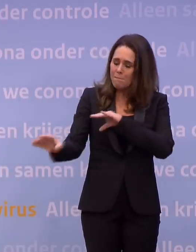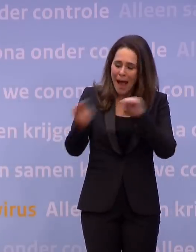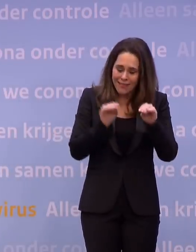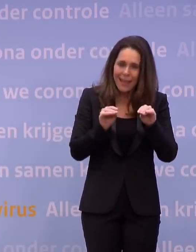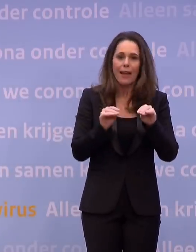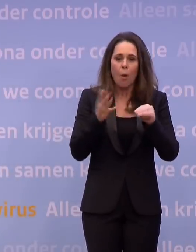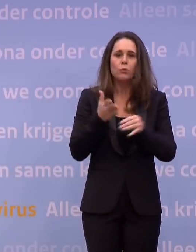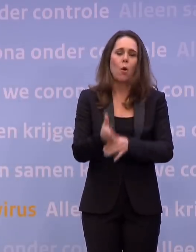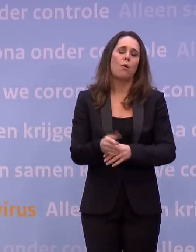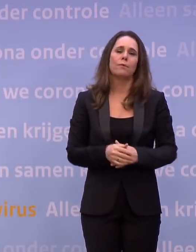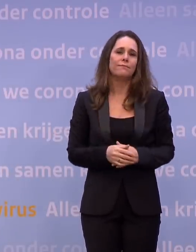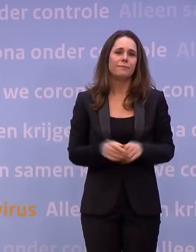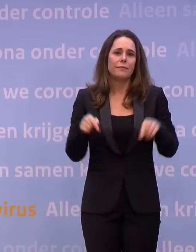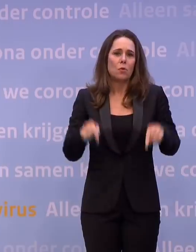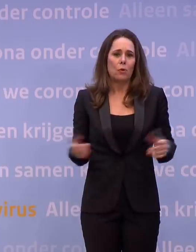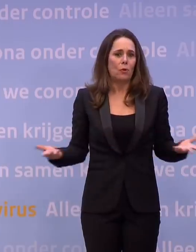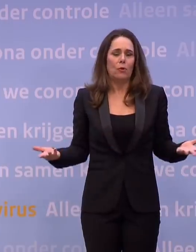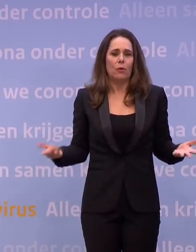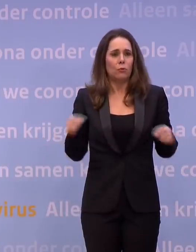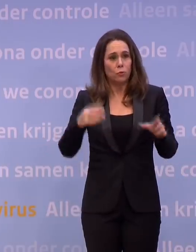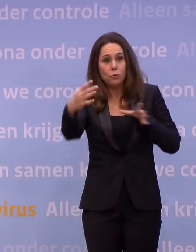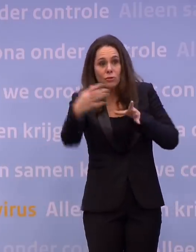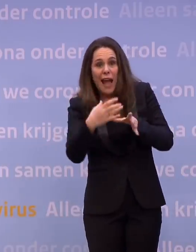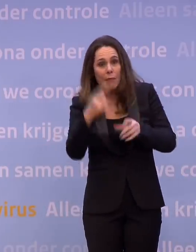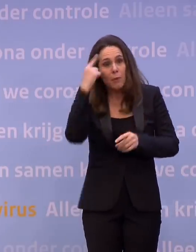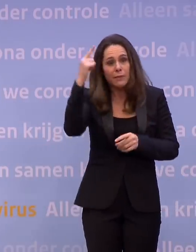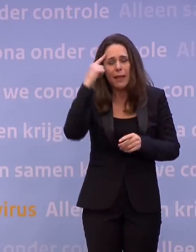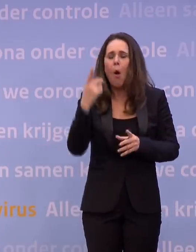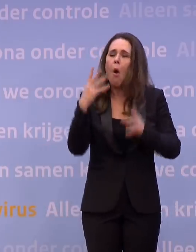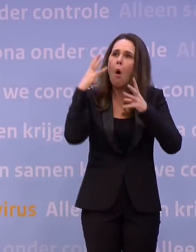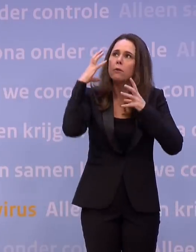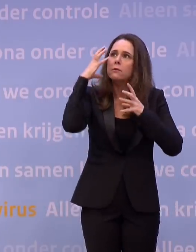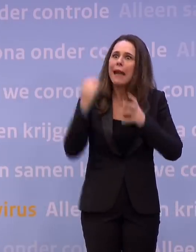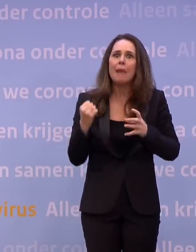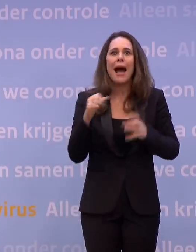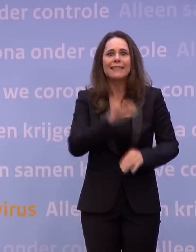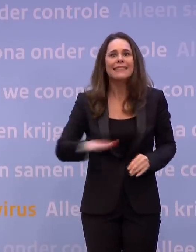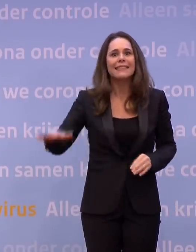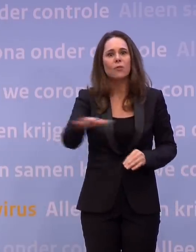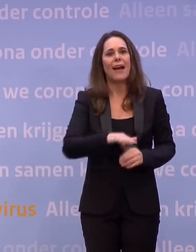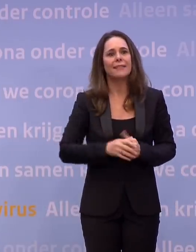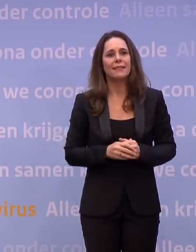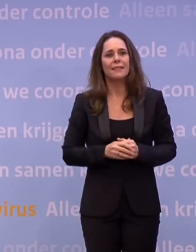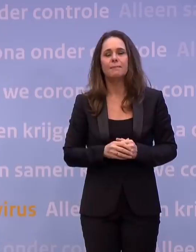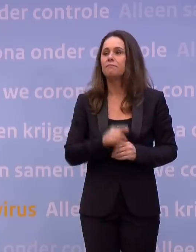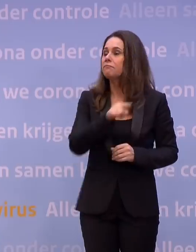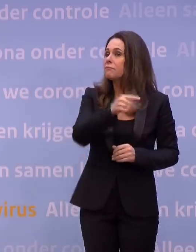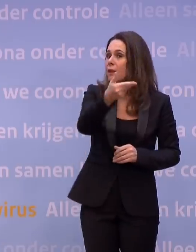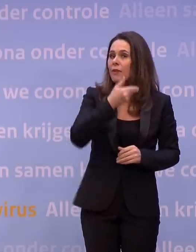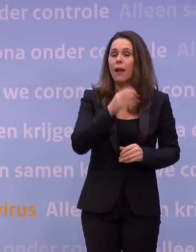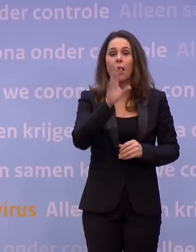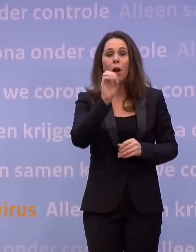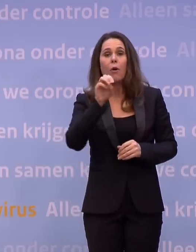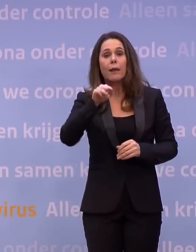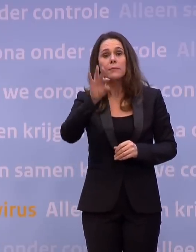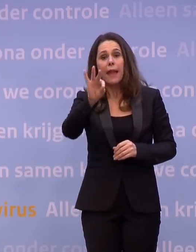laten doorgaan. Maar ik kan niet nu... Ja, we kunnen samen nu een scenario bedenken wat zo dramatisch is. Nou, de OMT heeft geregeerd dat er een derde